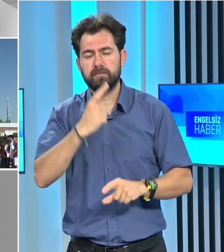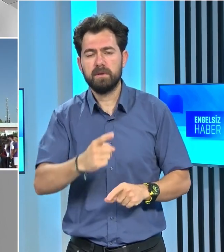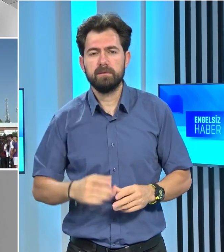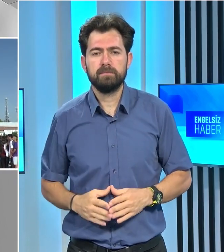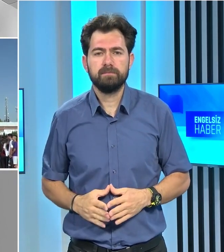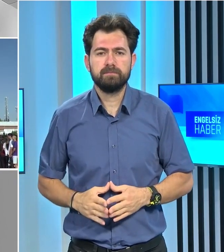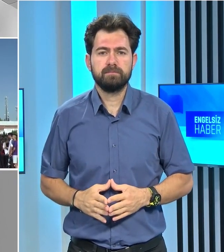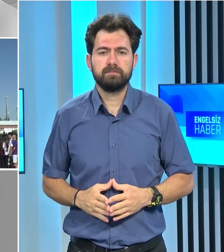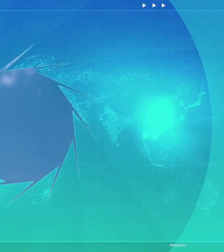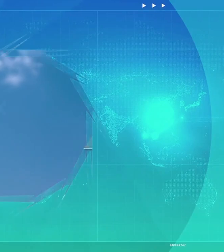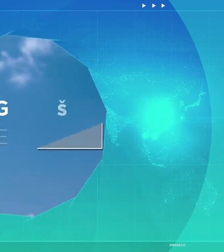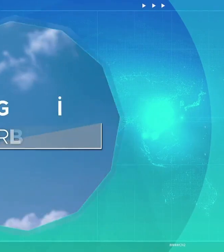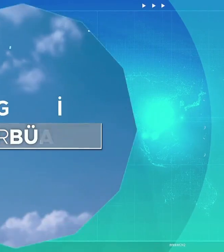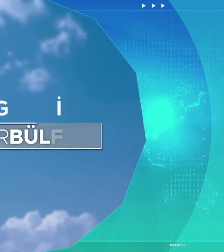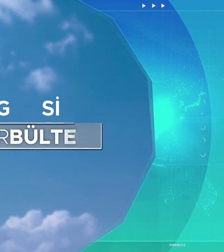gerektiğini söyledi.